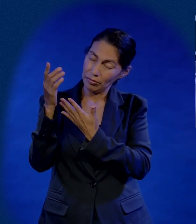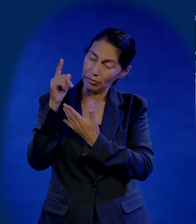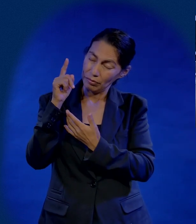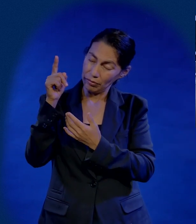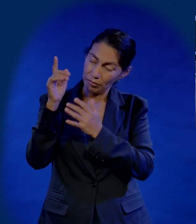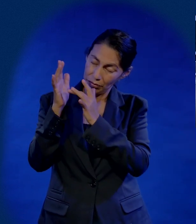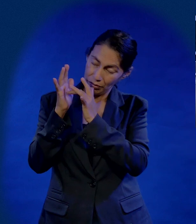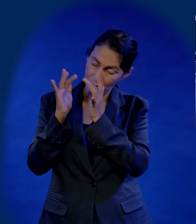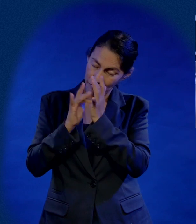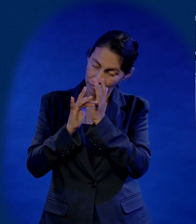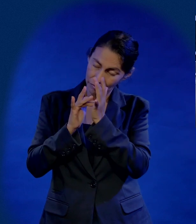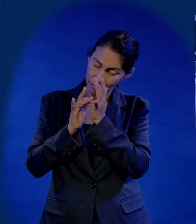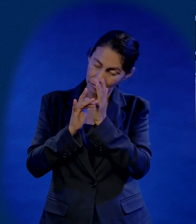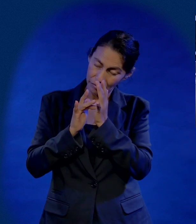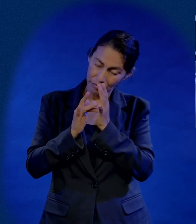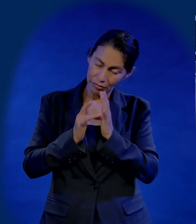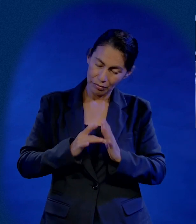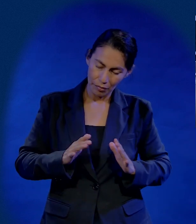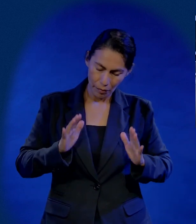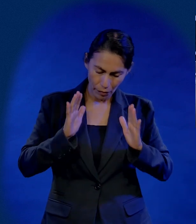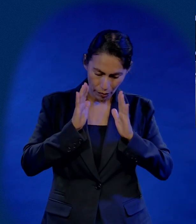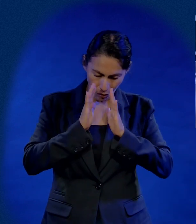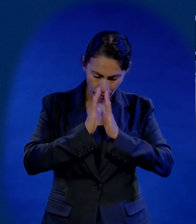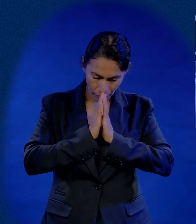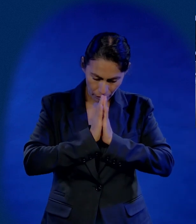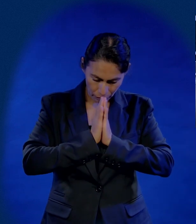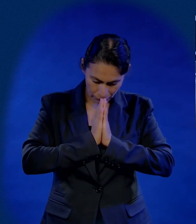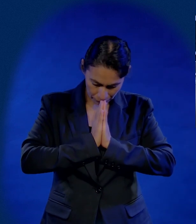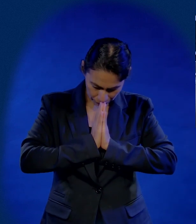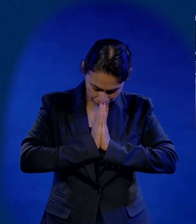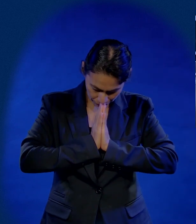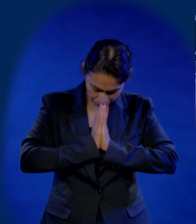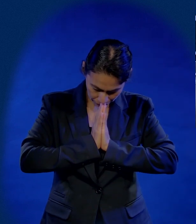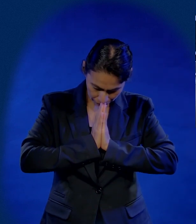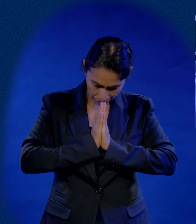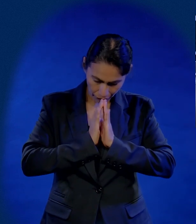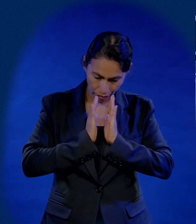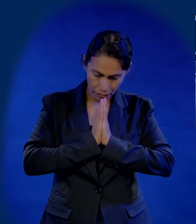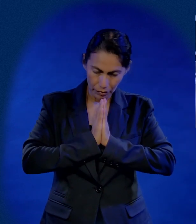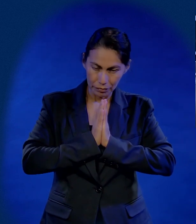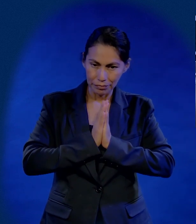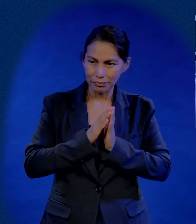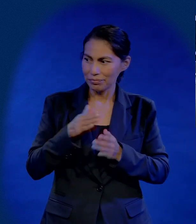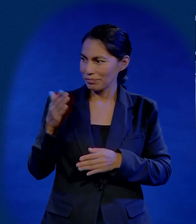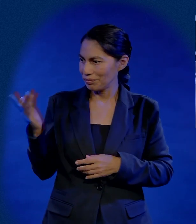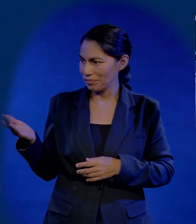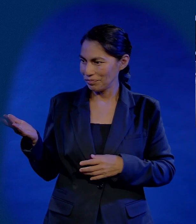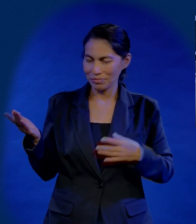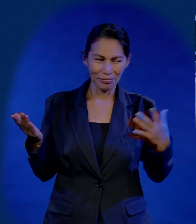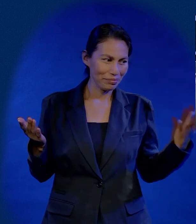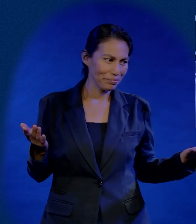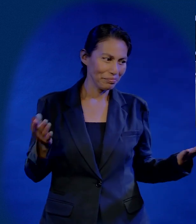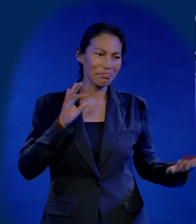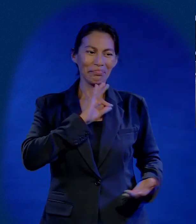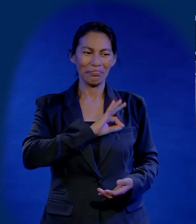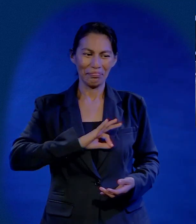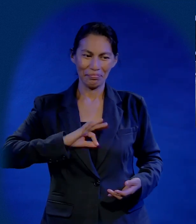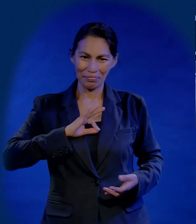Cristo Jesús En Cristo Jesús Lo pedimos En su sagrado nombre En su sagrado nombre En el nombre de Jesús En el nombre de Jesús Amén